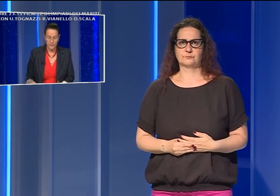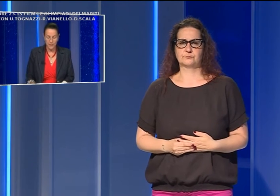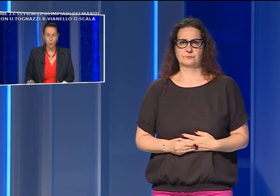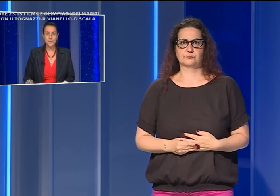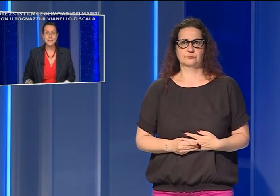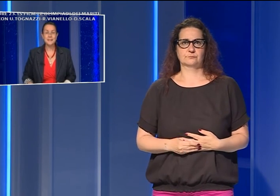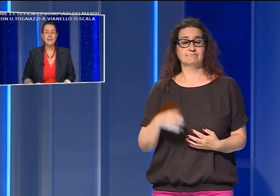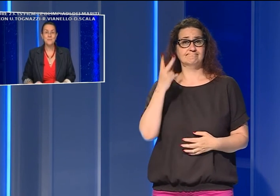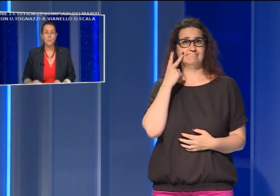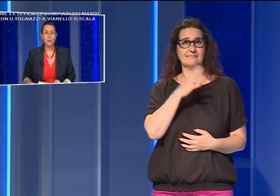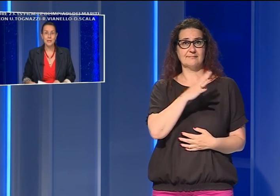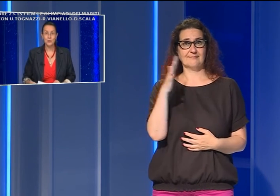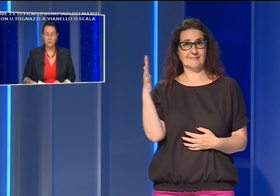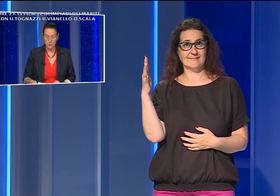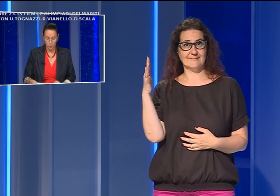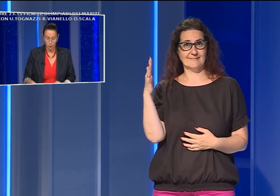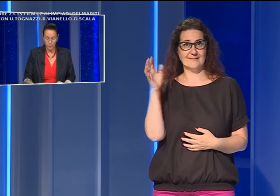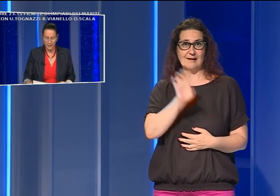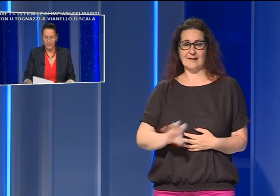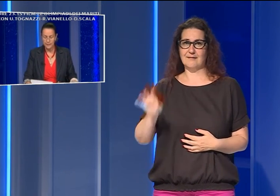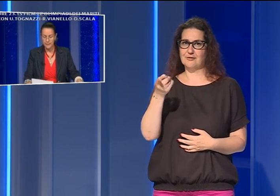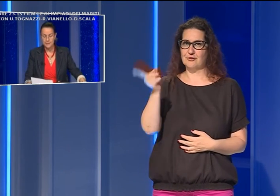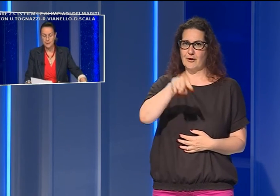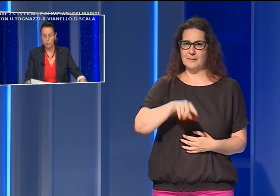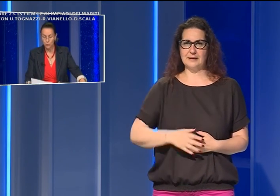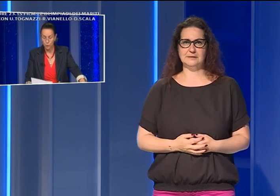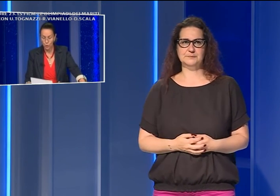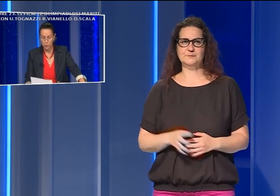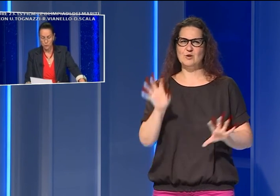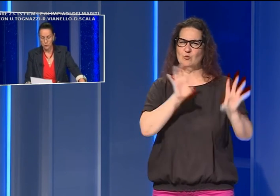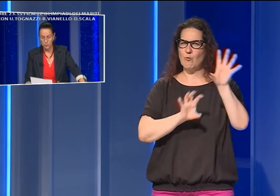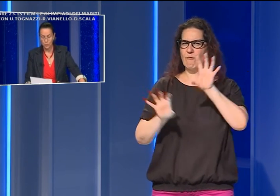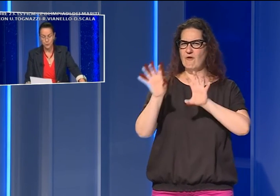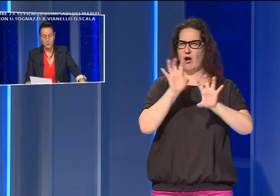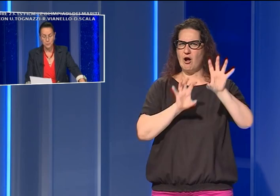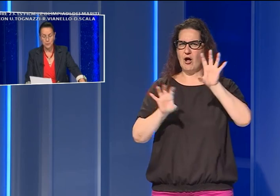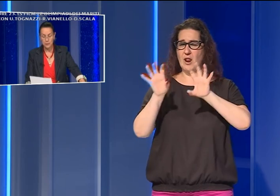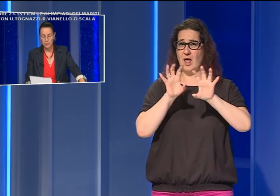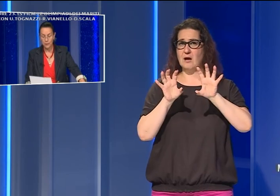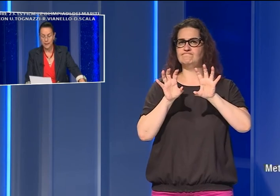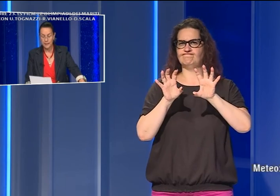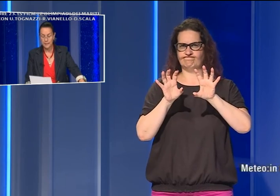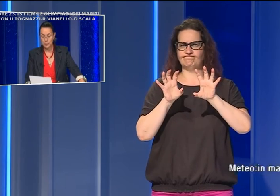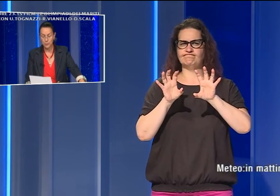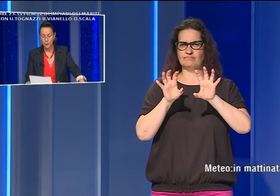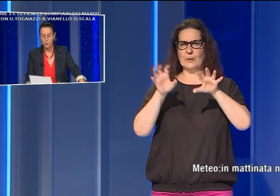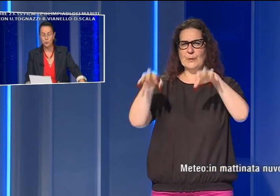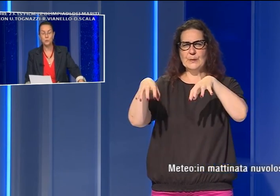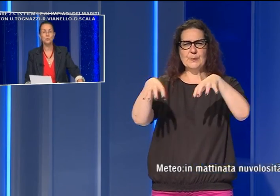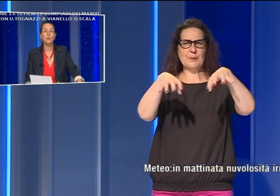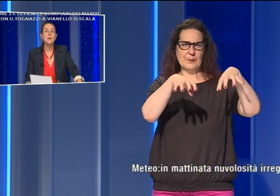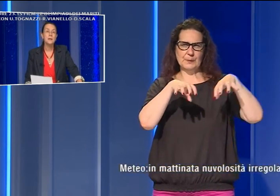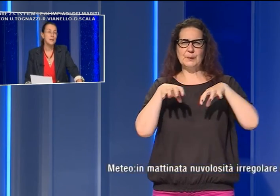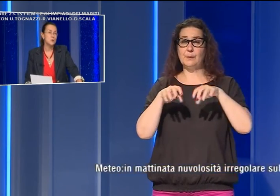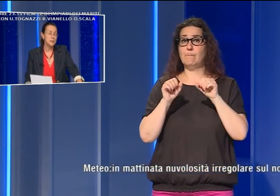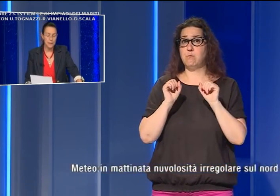E ora vediamo come sarà il tempo nella nostra regione domani. Sarà nuvoloso, con possibili locali e deboli piogge,